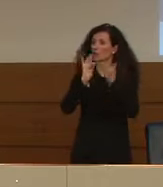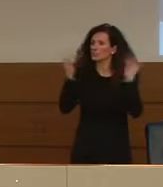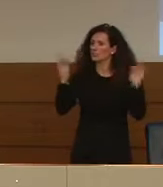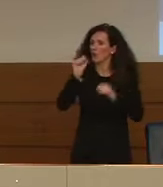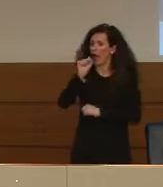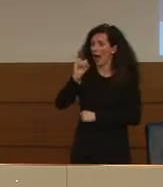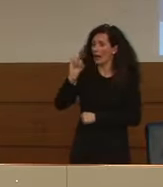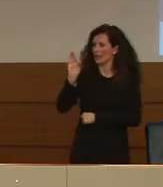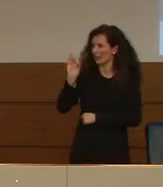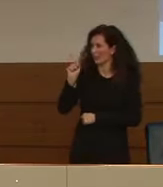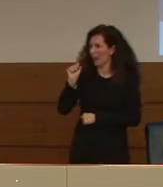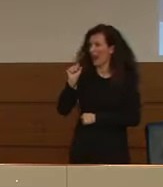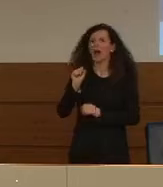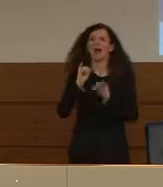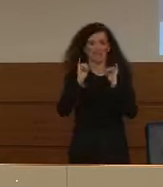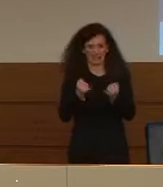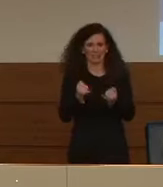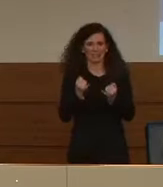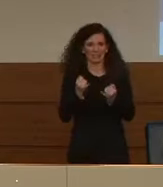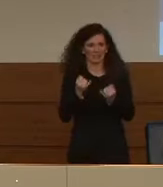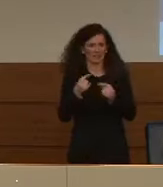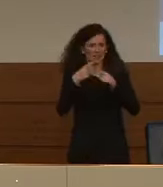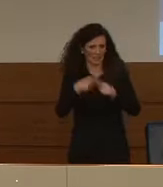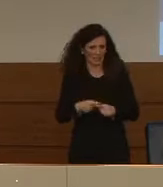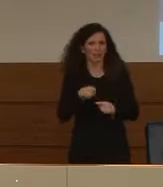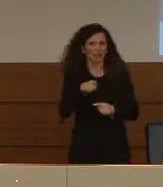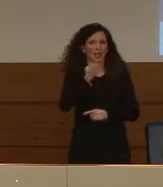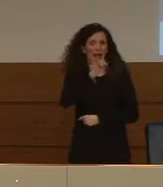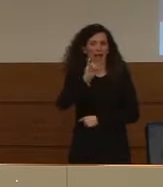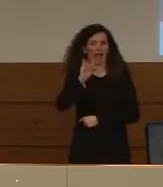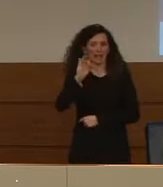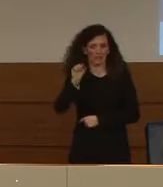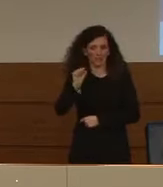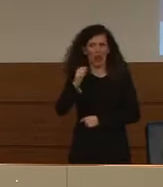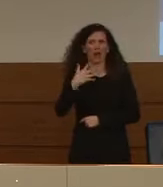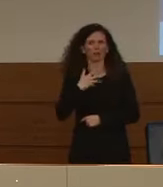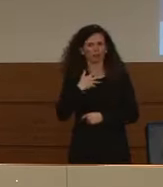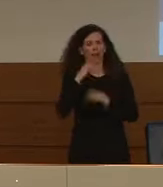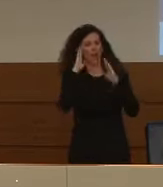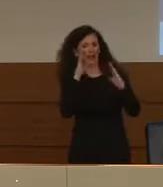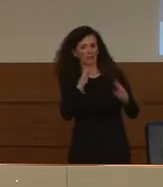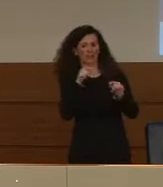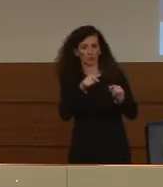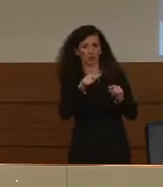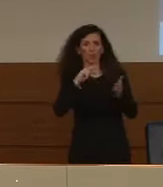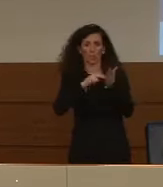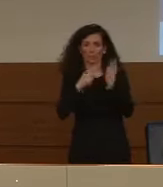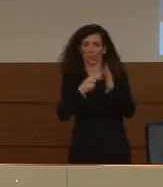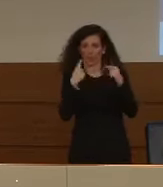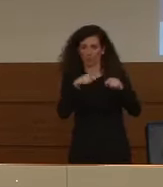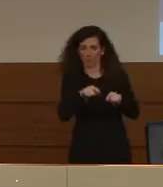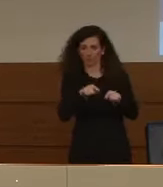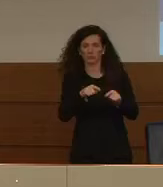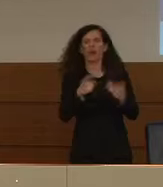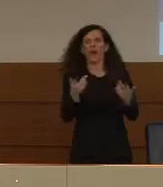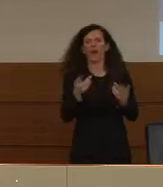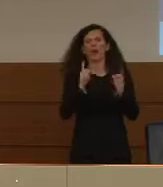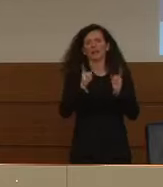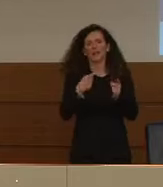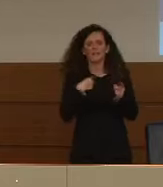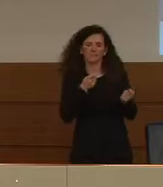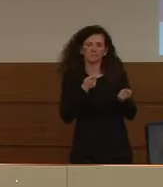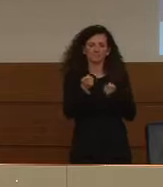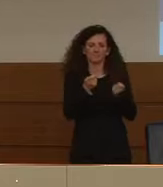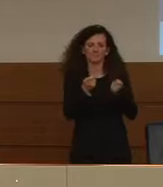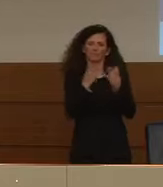Certo, il sito dell'AIFA è la testimonianza che c'è attenzione a questo problema e si sta cercando di porre rimedio a